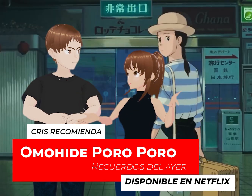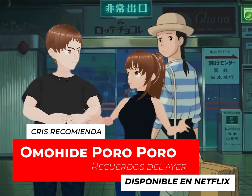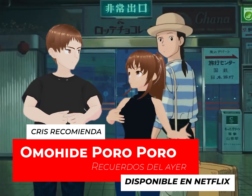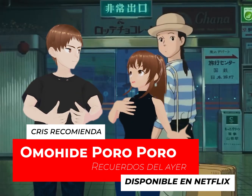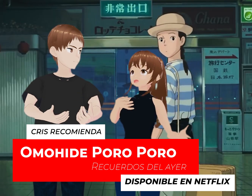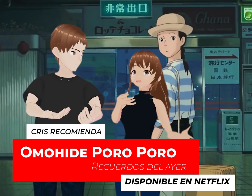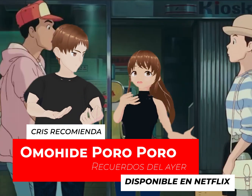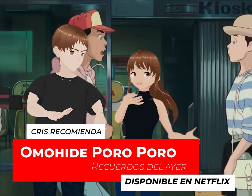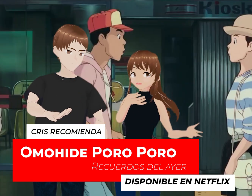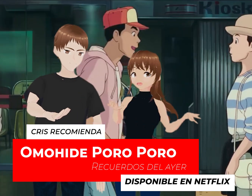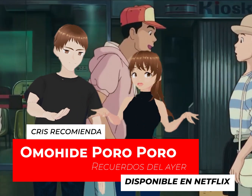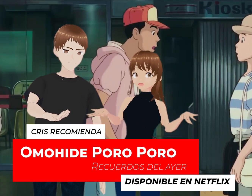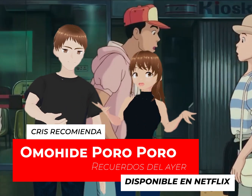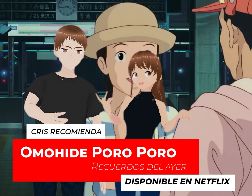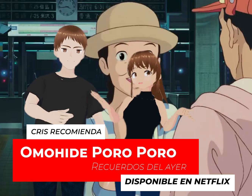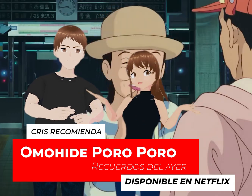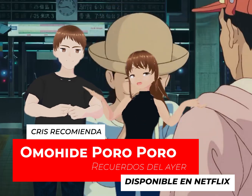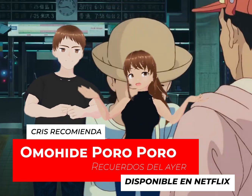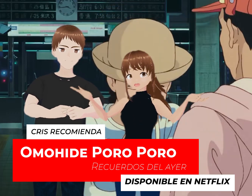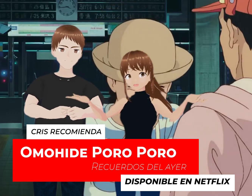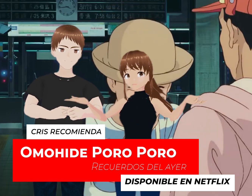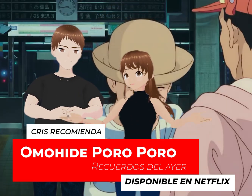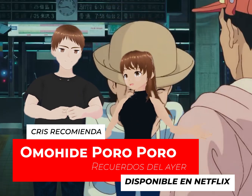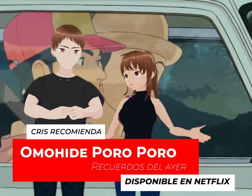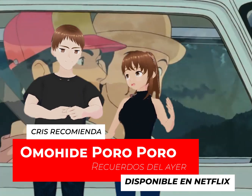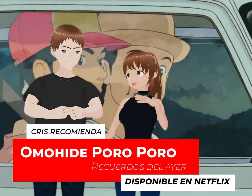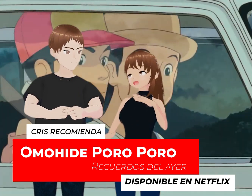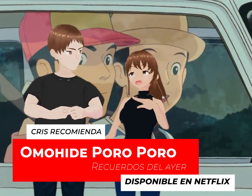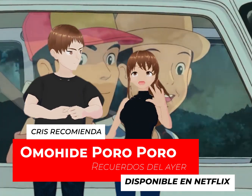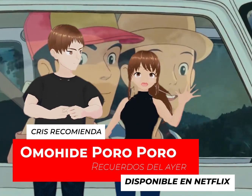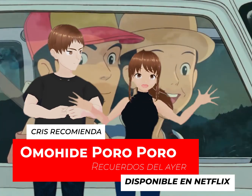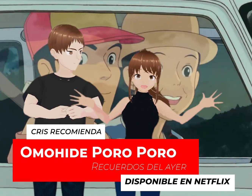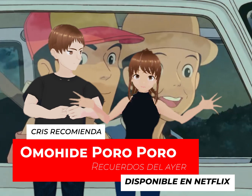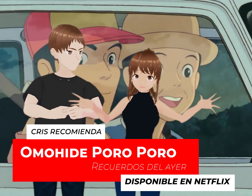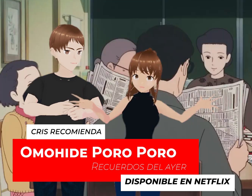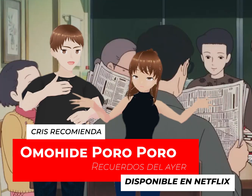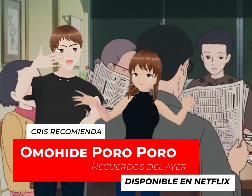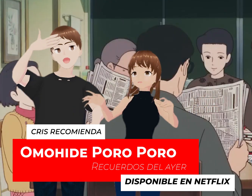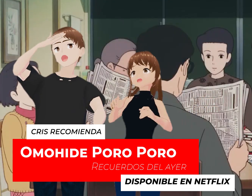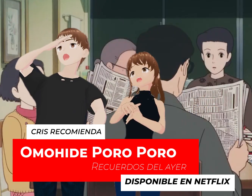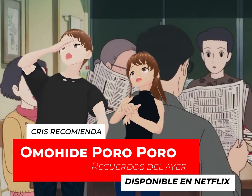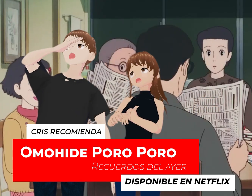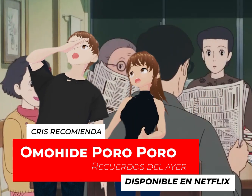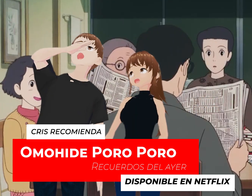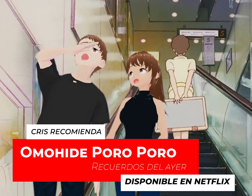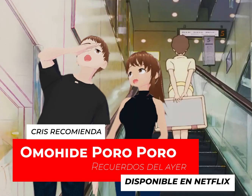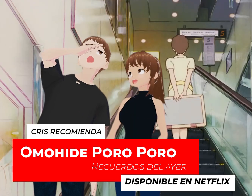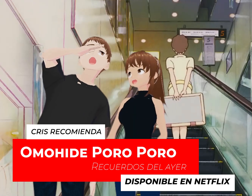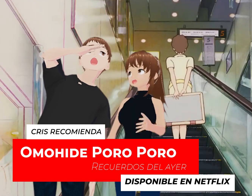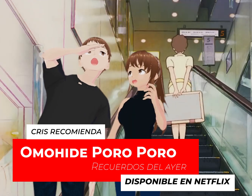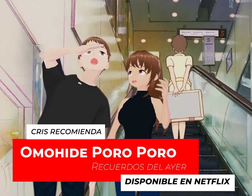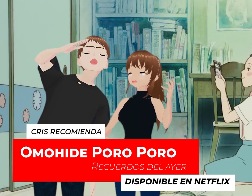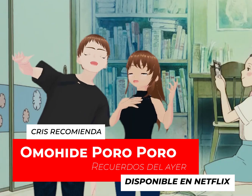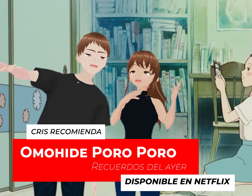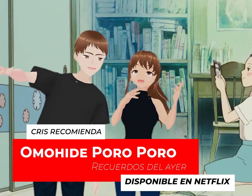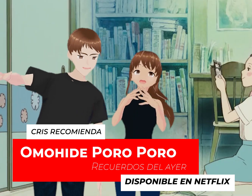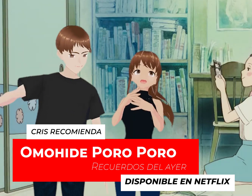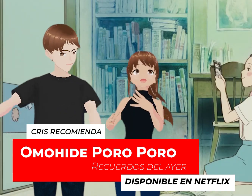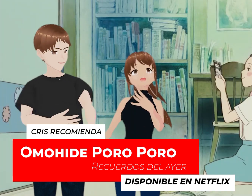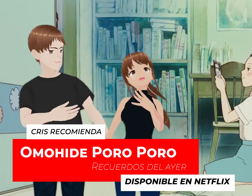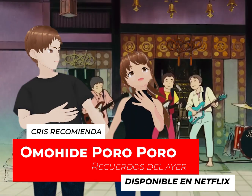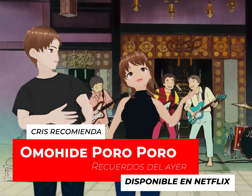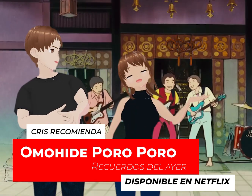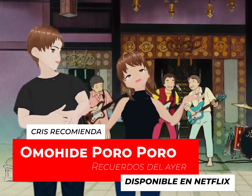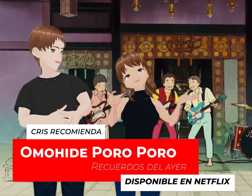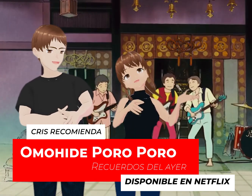gente le cuestiona ¿Por qué no está casada? Si ya va a cumplir treinta años O sea Es quedadísima Y entonces ella